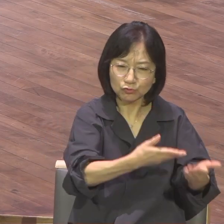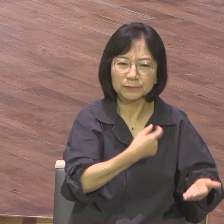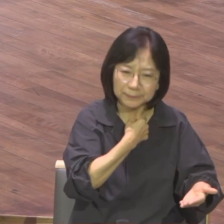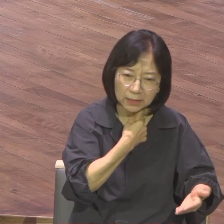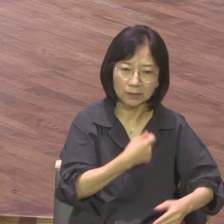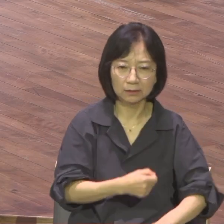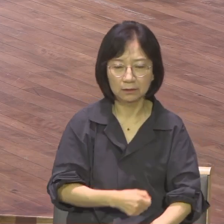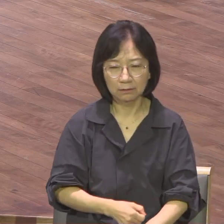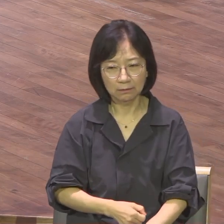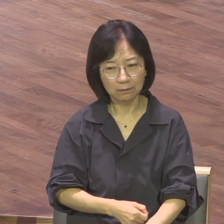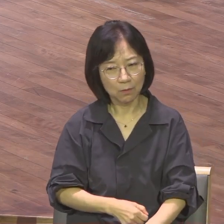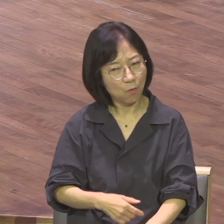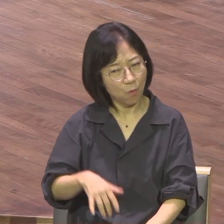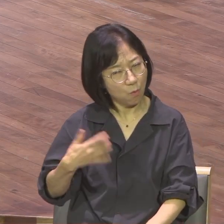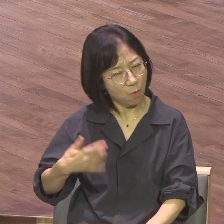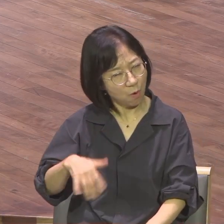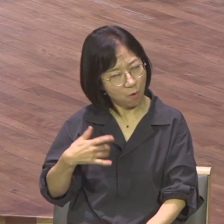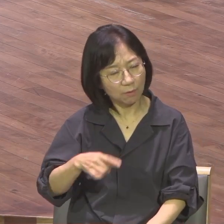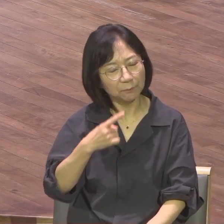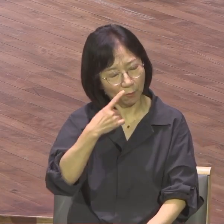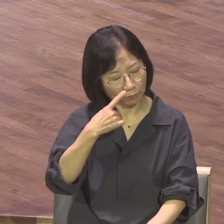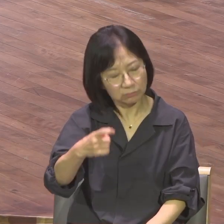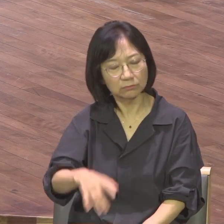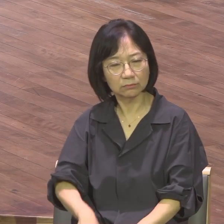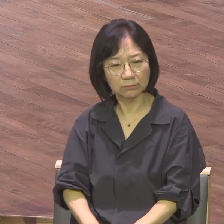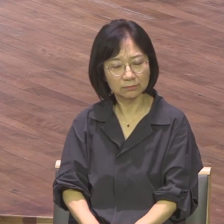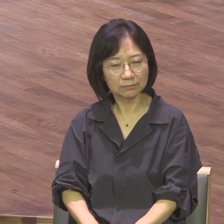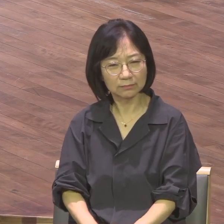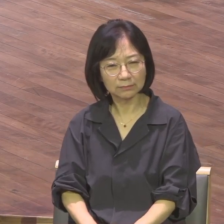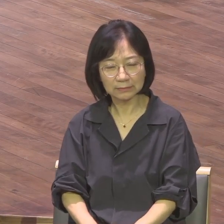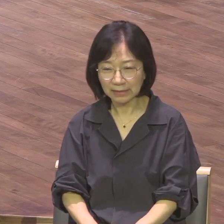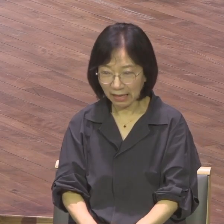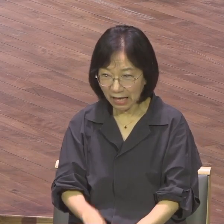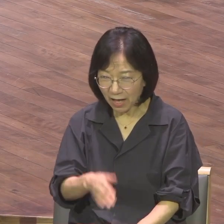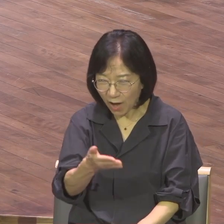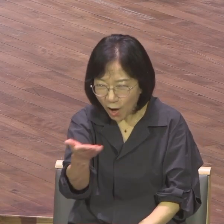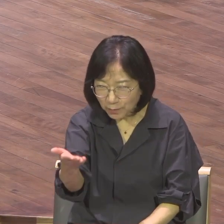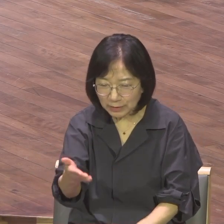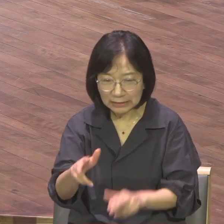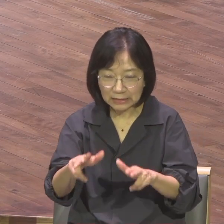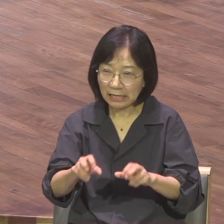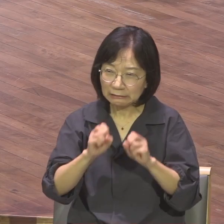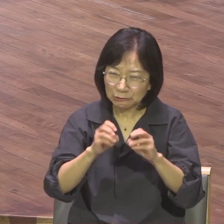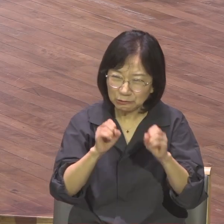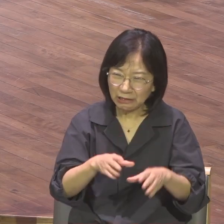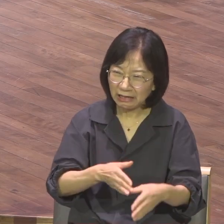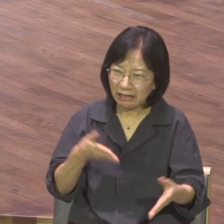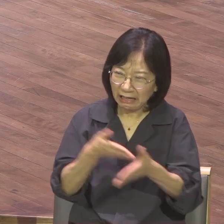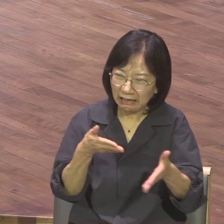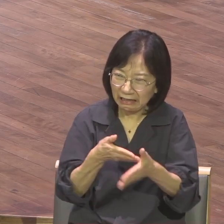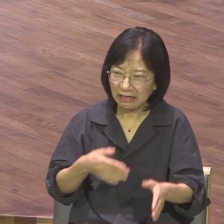여러분 지금 당장 된다 안 된다 전도가 된다 안 된다 아유 전도해봤자 열매 없고 캠프 나가봐도 별 소용 없고